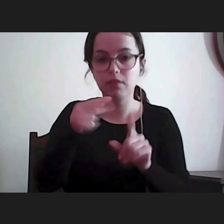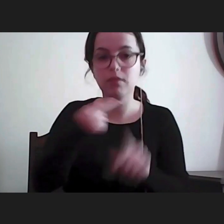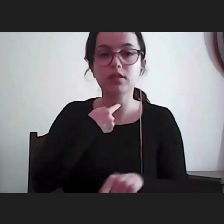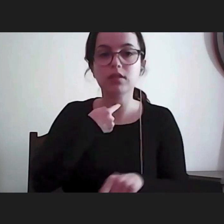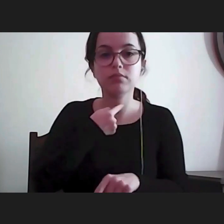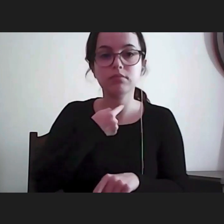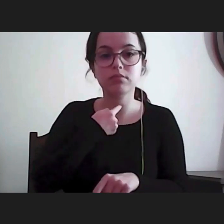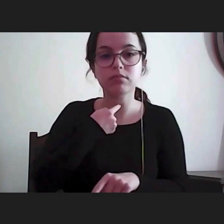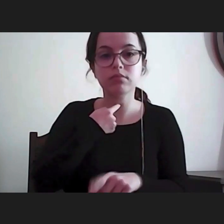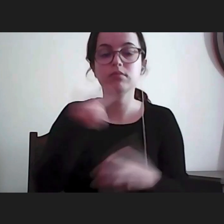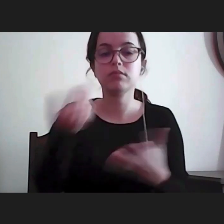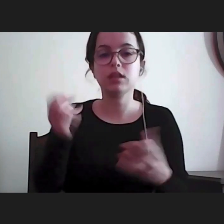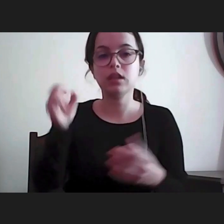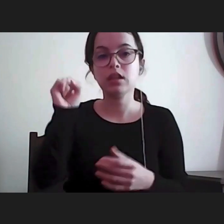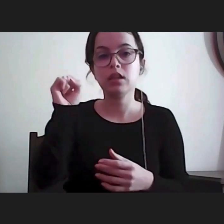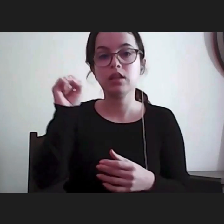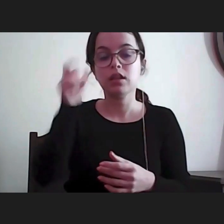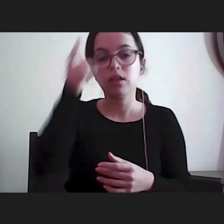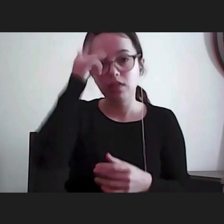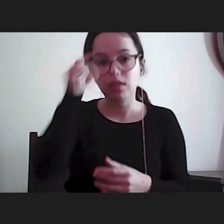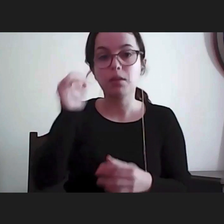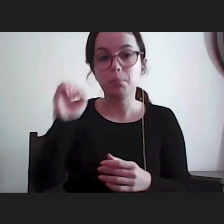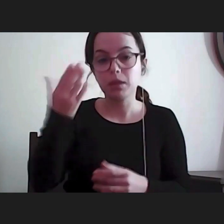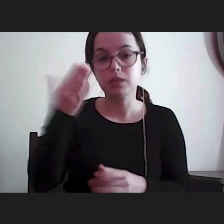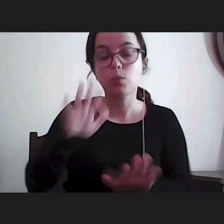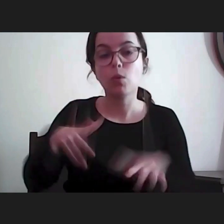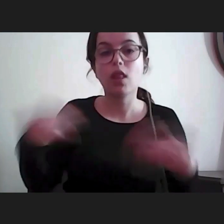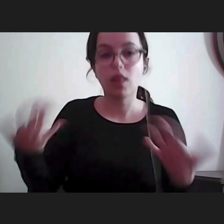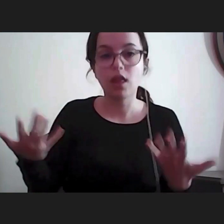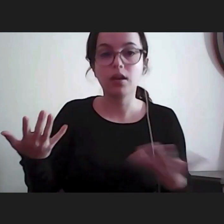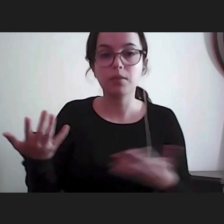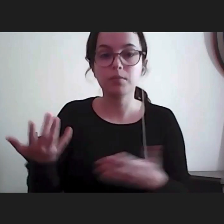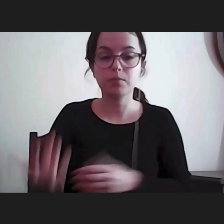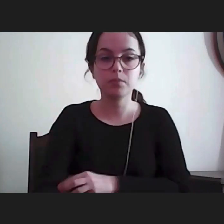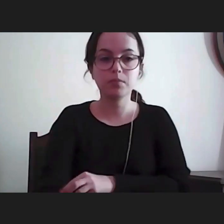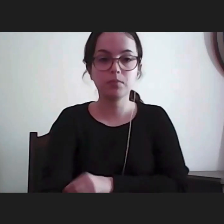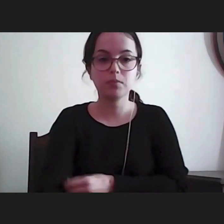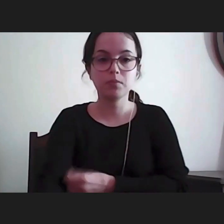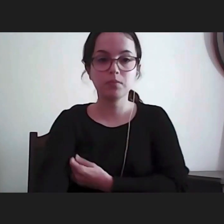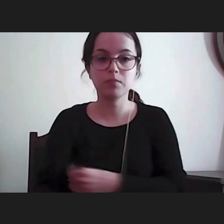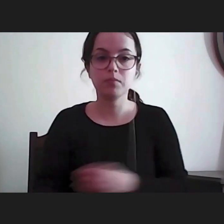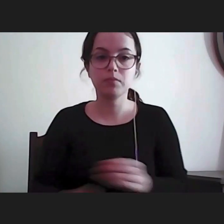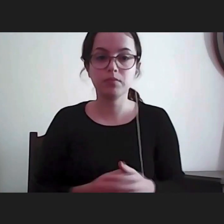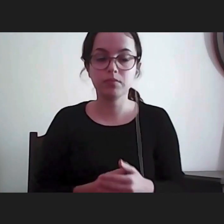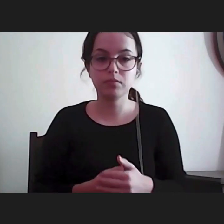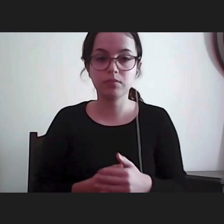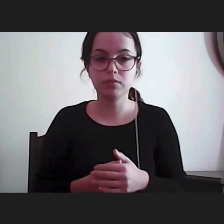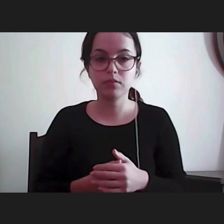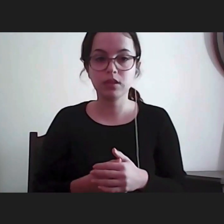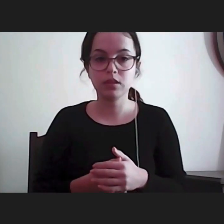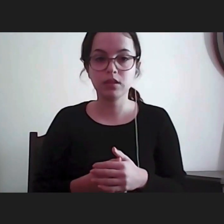a ideia da necessidade e do apreço por essa